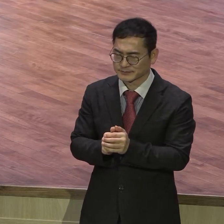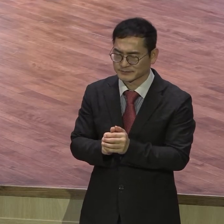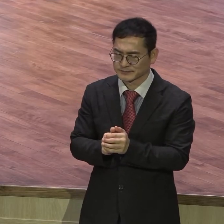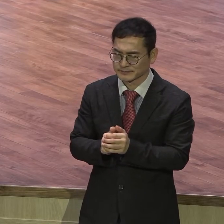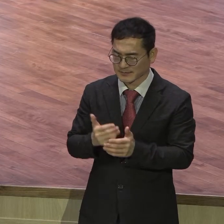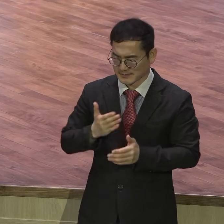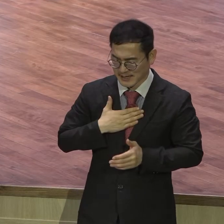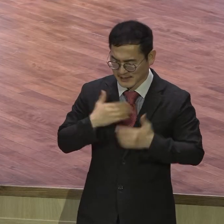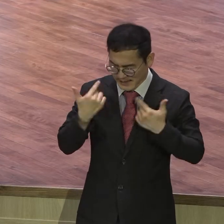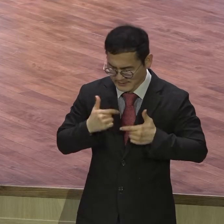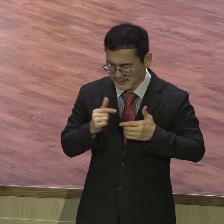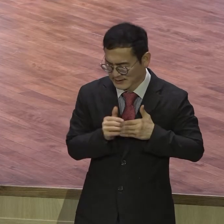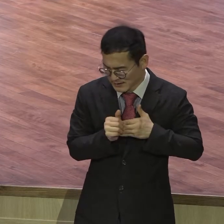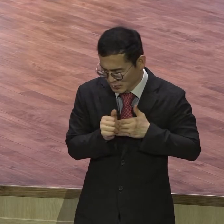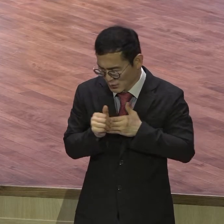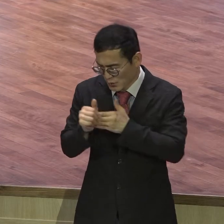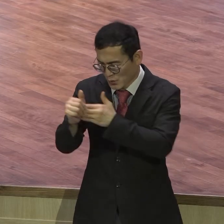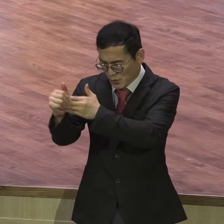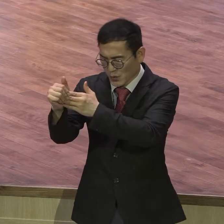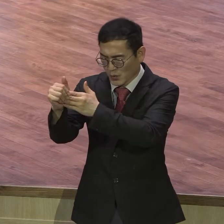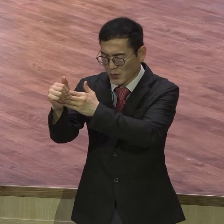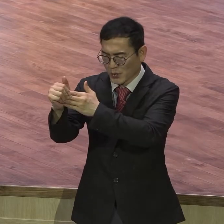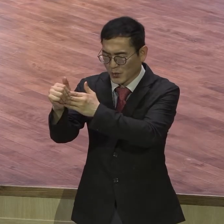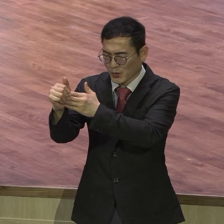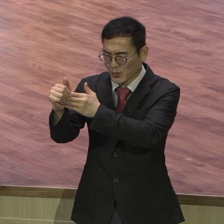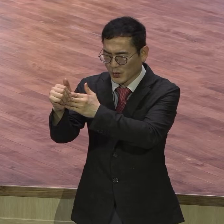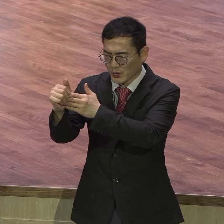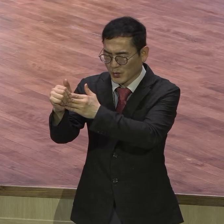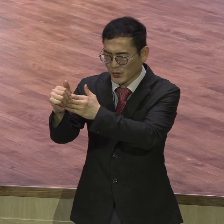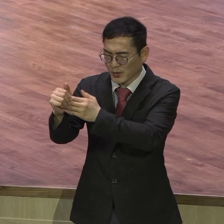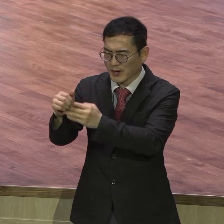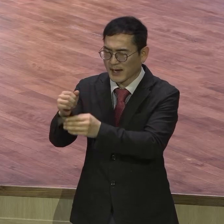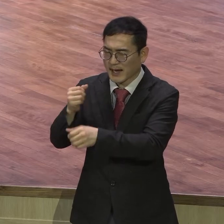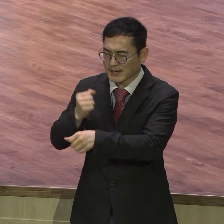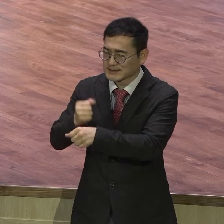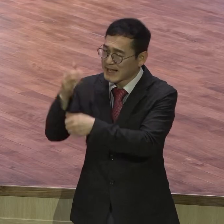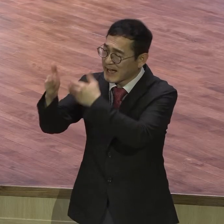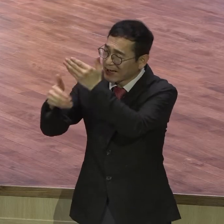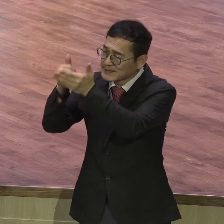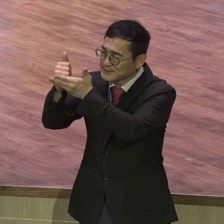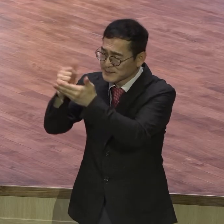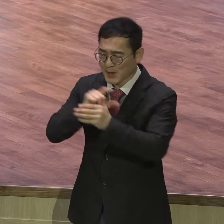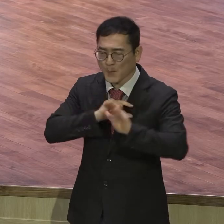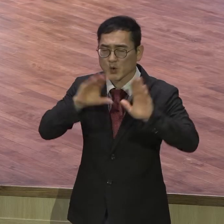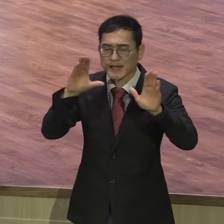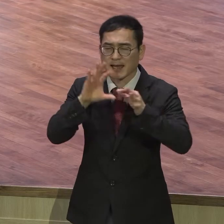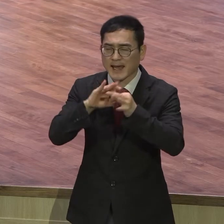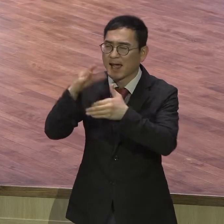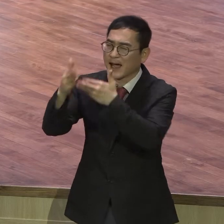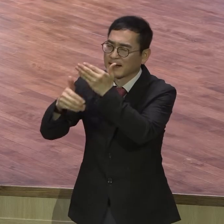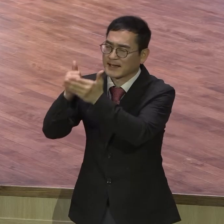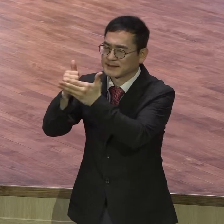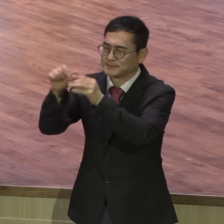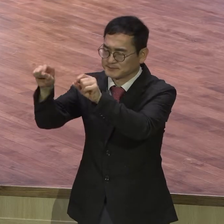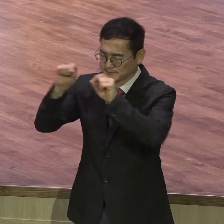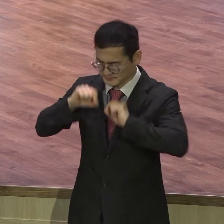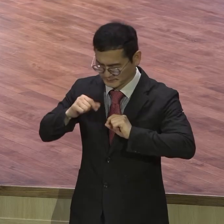준비하시는 그 모세가 체험한 하나님을 우리 남마다 체험하며 모세처럼 고백하는